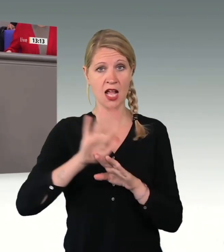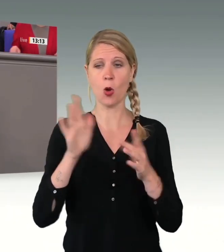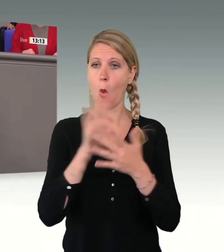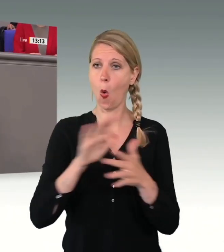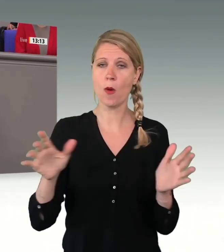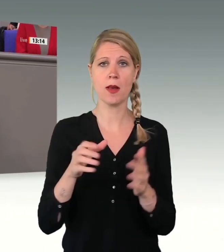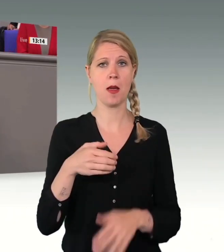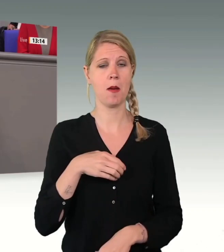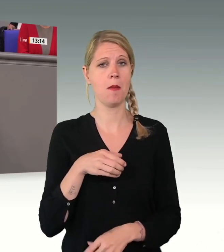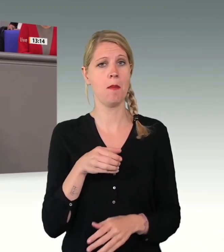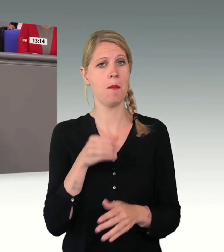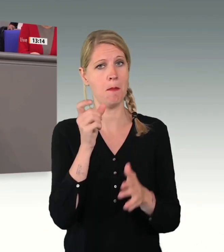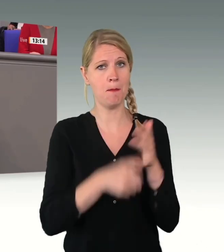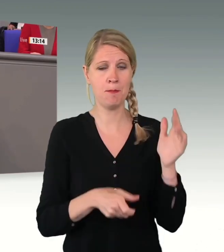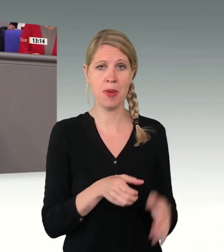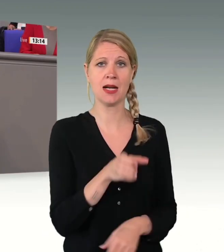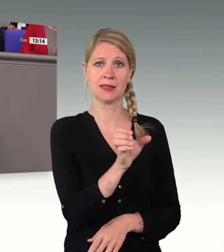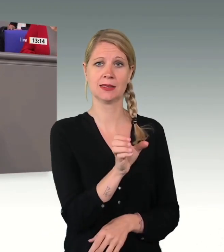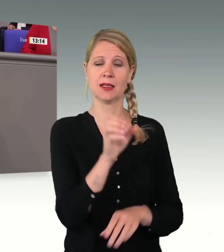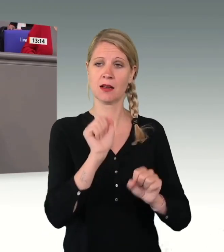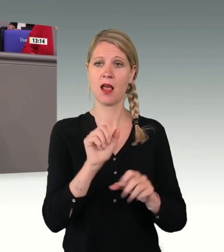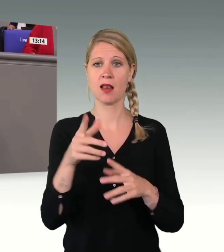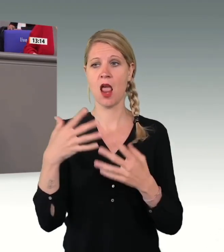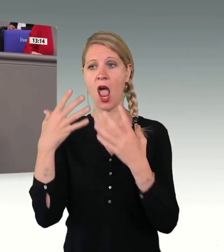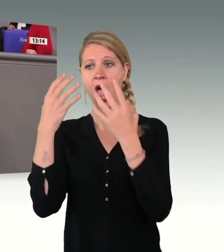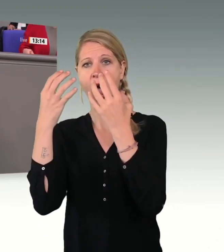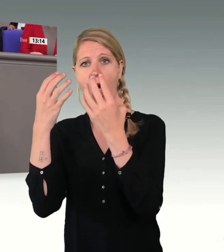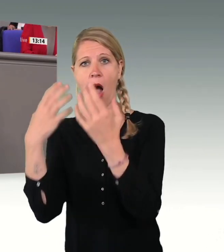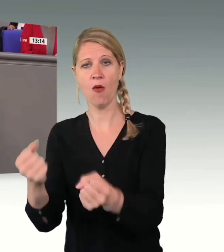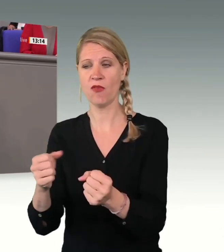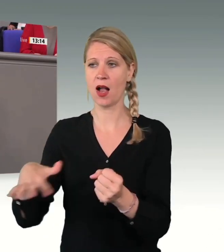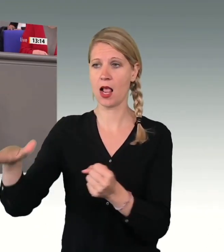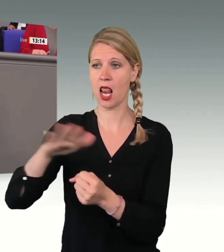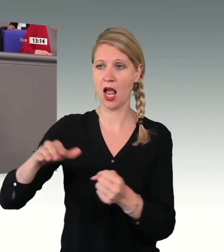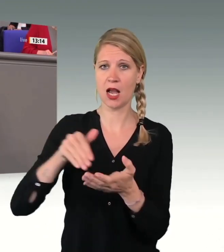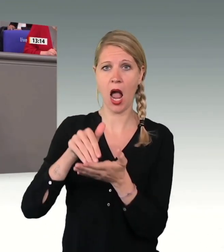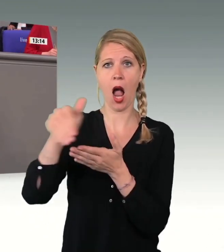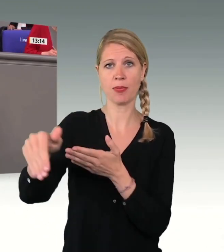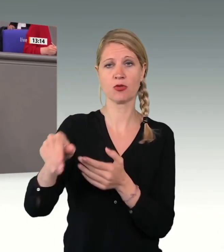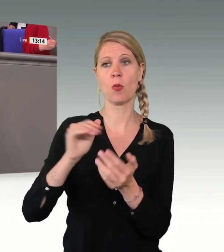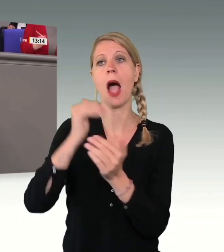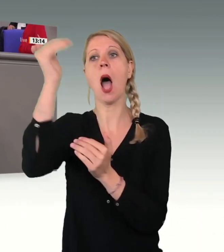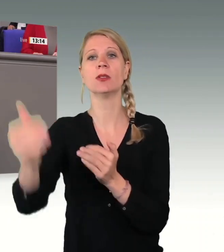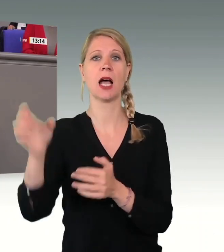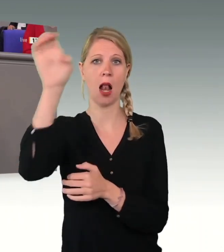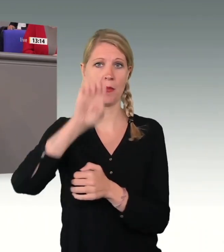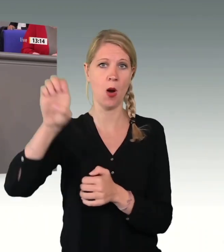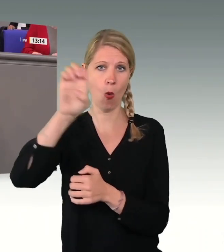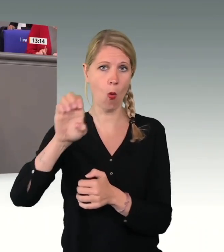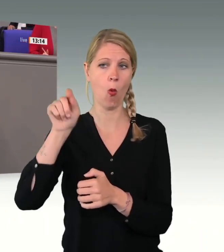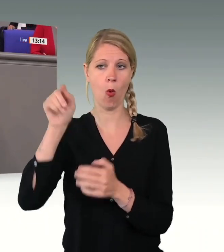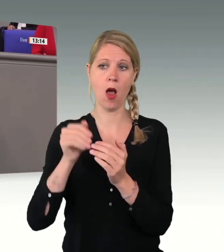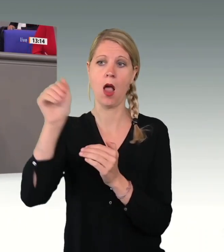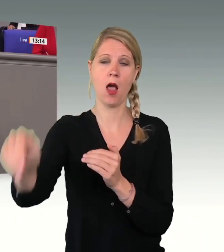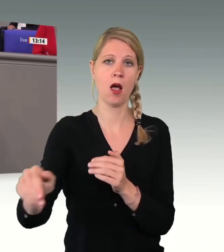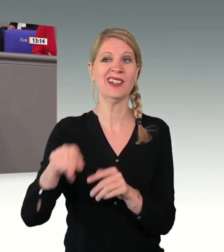er in Auffanglager außerhalb der EU abgeschoben werden, kann sein Aufnahmeverfahren nur von dort aus betreiben. Ähnlich werden die